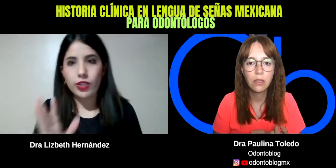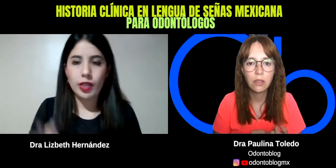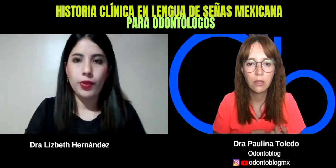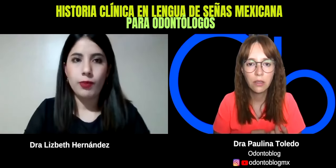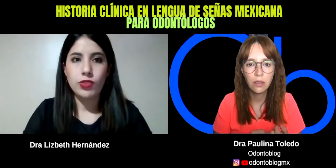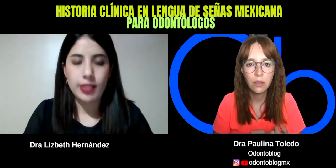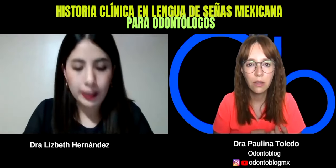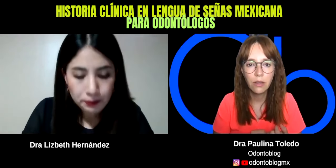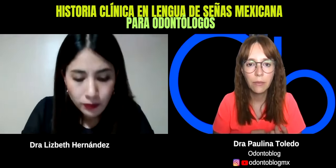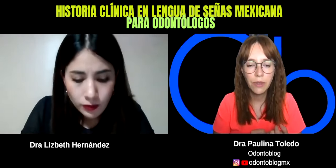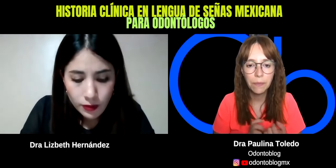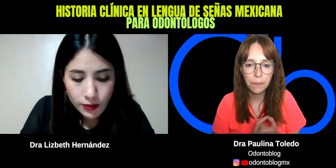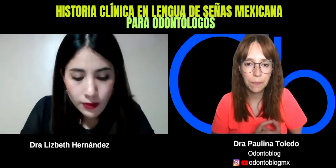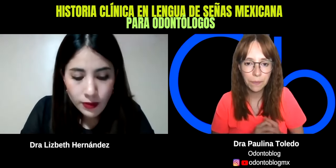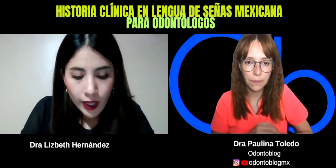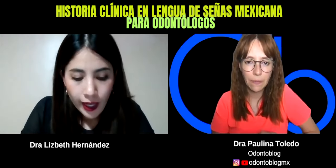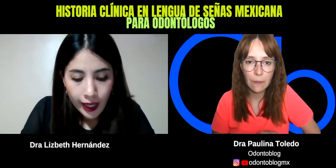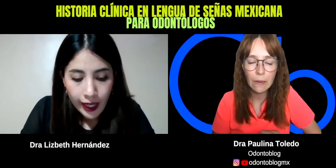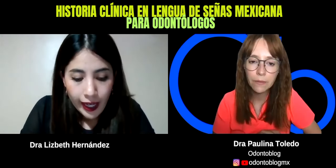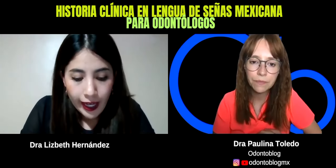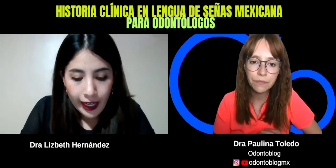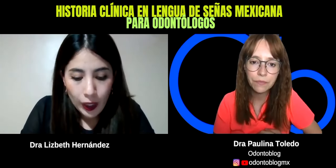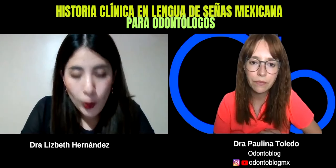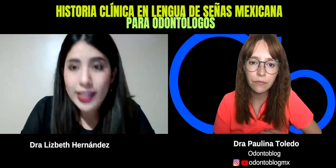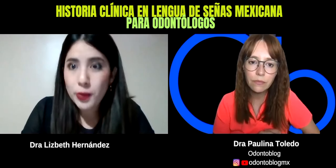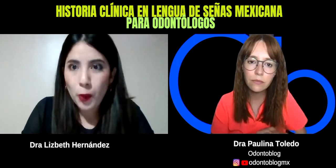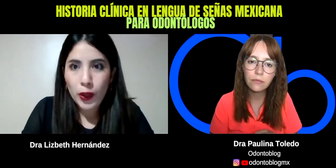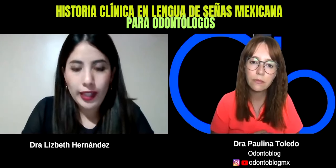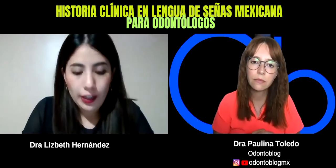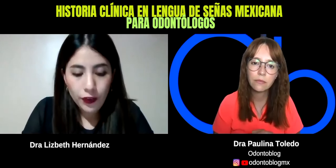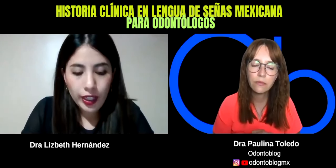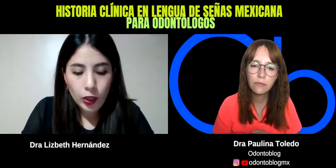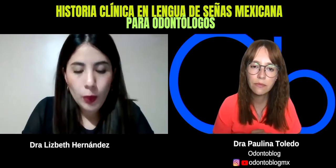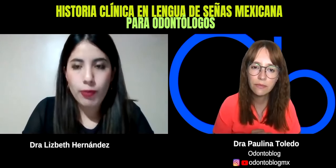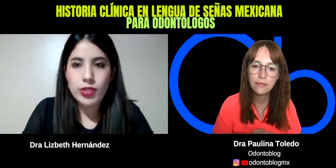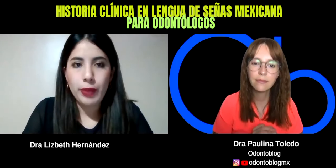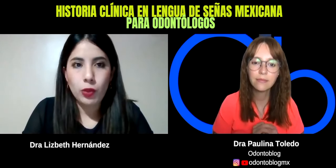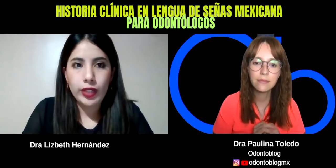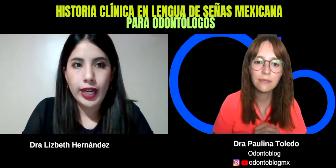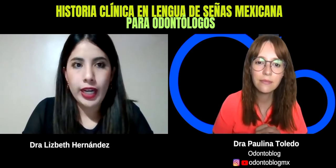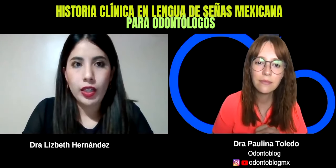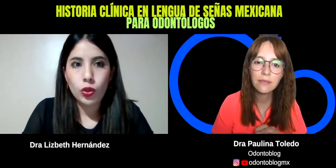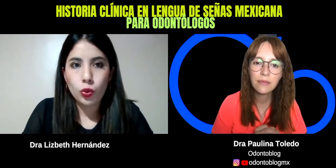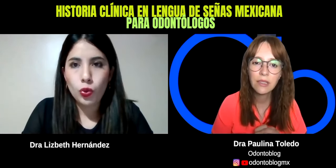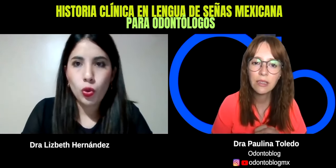que podemos hacer. Sí. ¿Cuál es tu número telefónico? Vamos a preguntar, ¿tu número,